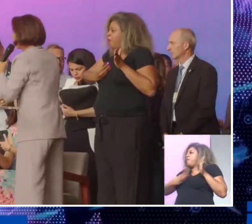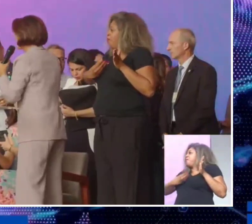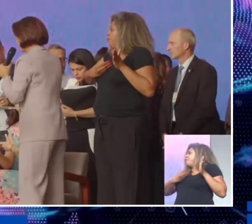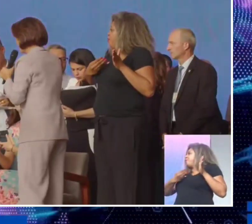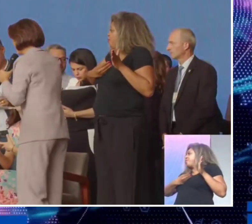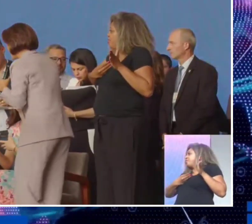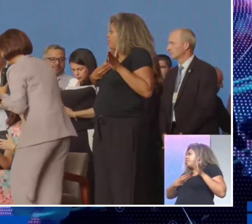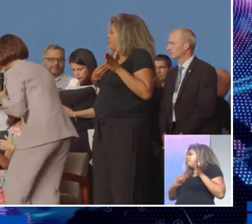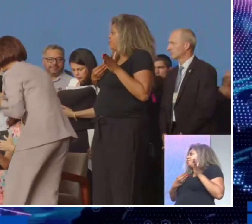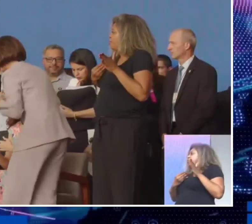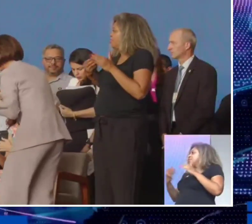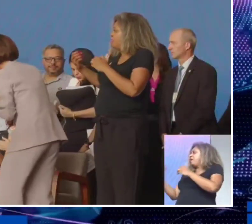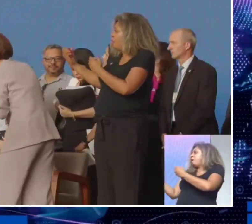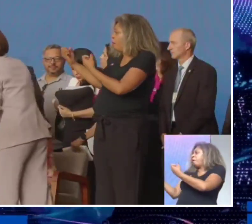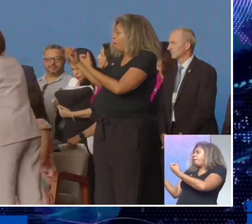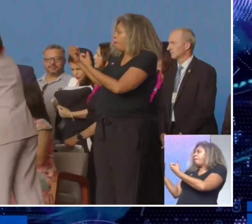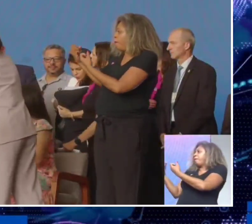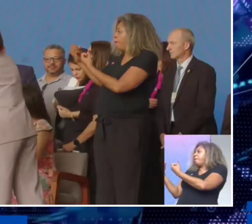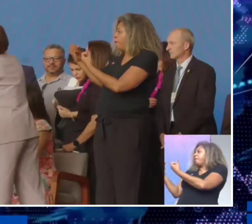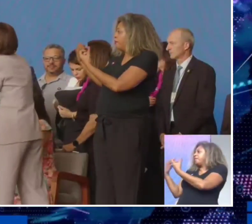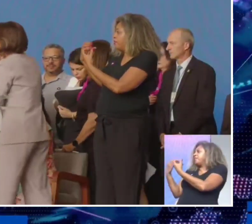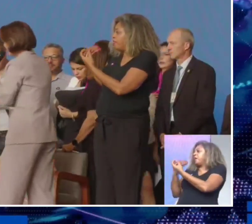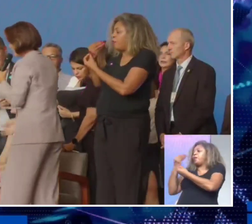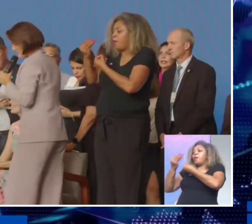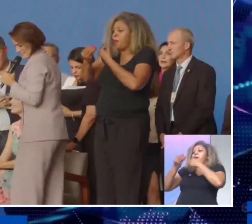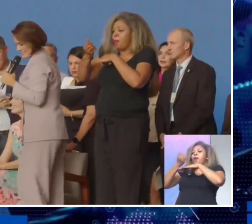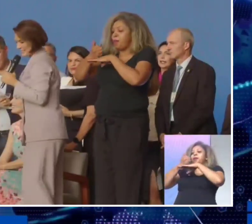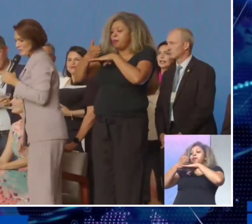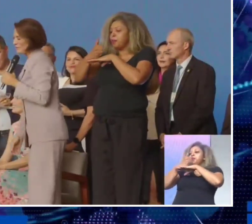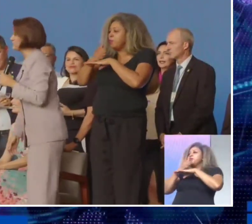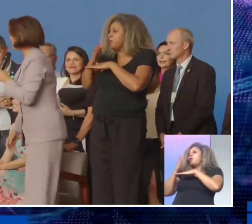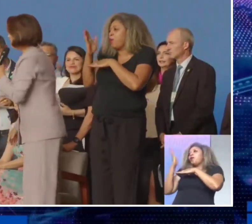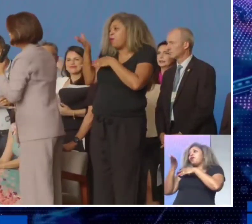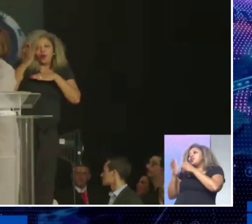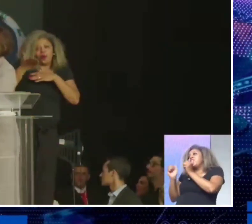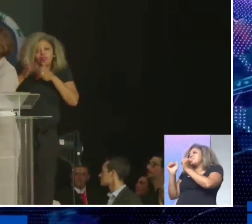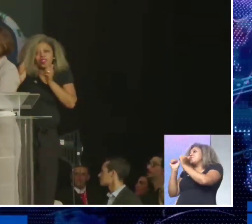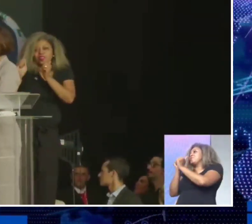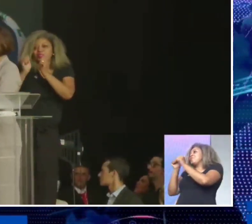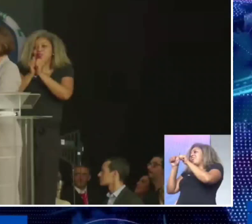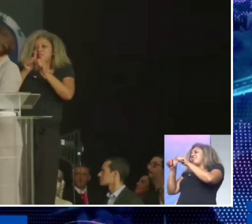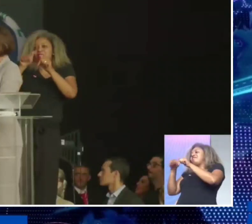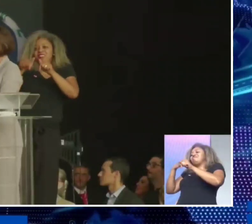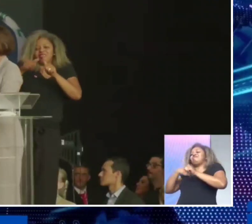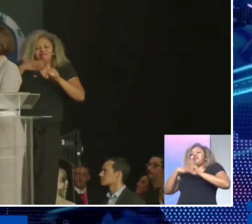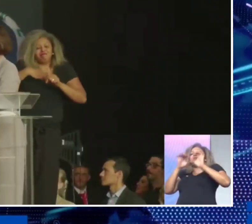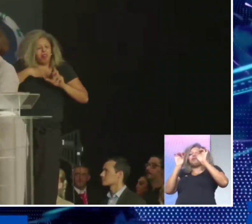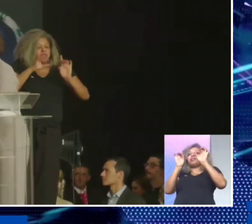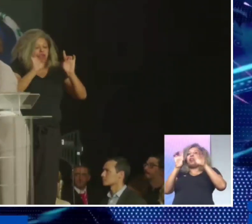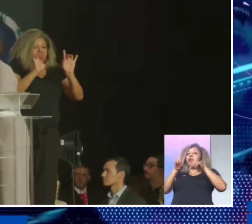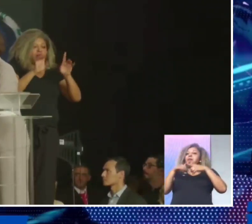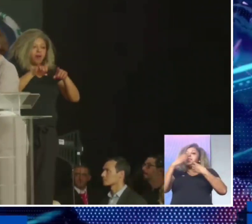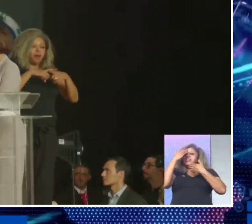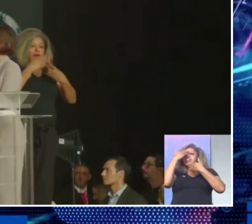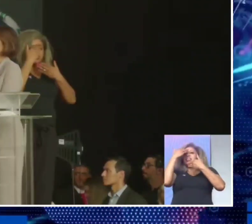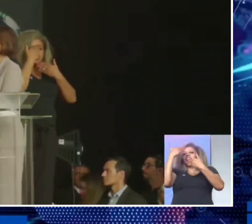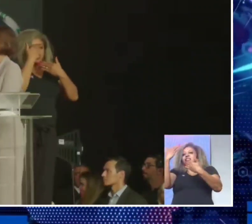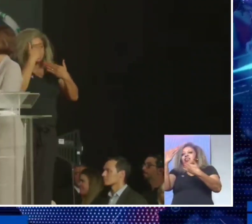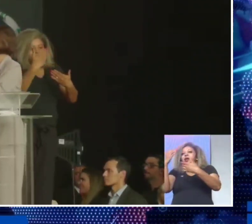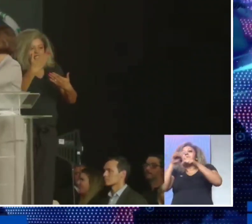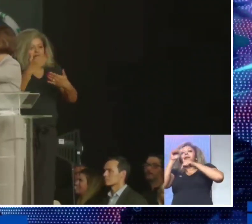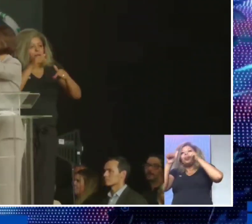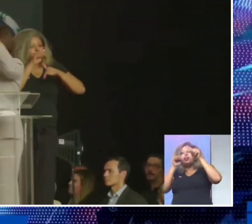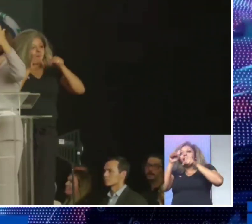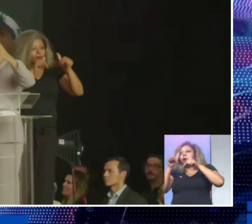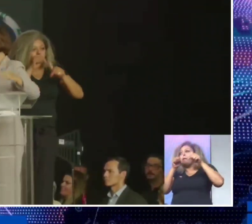influenciou a ser jornalista. Estou aqui com você num momento tão emocionante. E aqui te agradecer pelo seu trabalho,